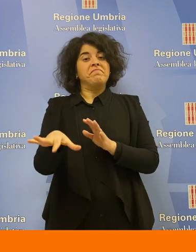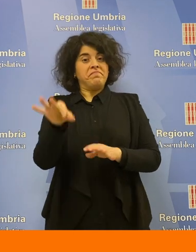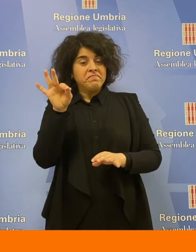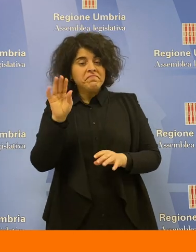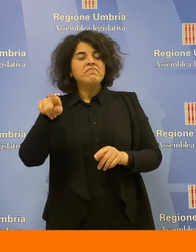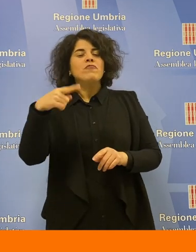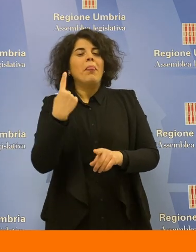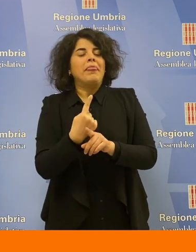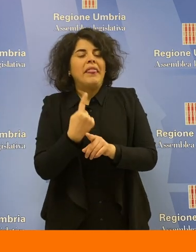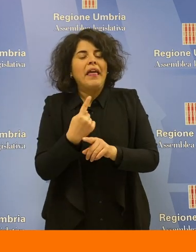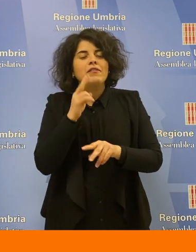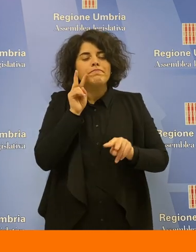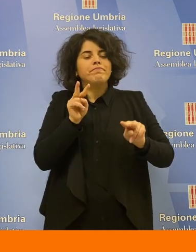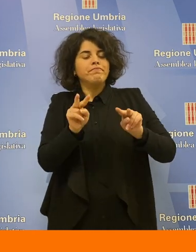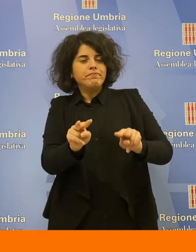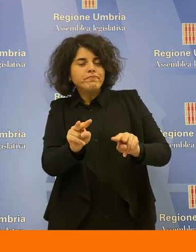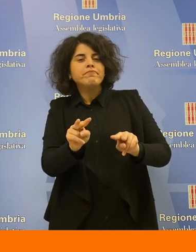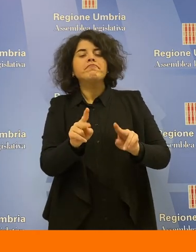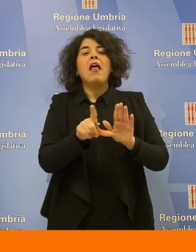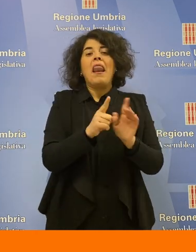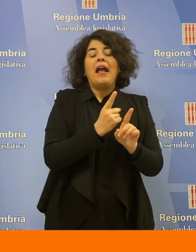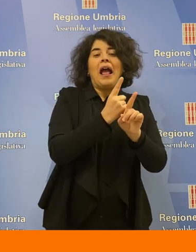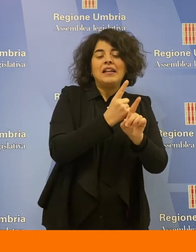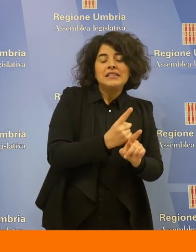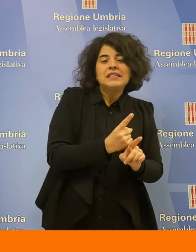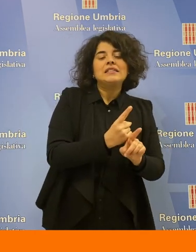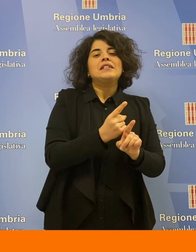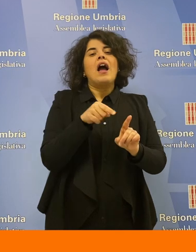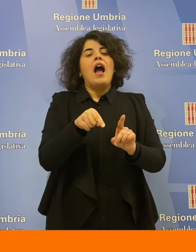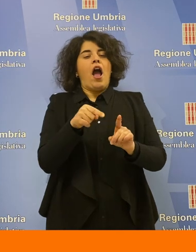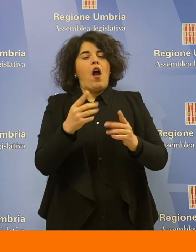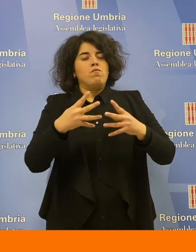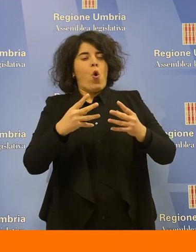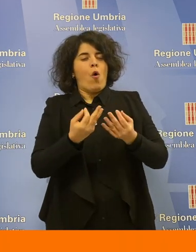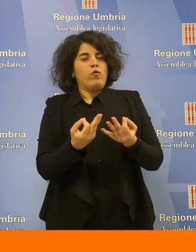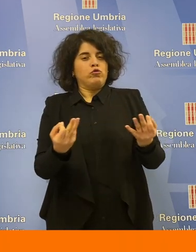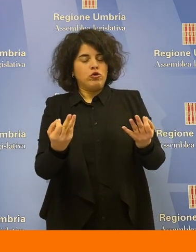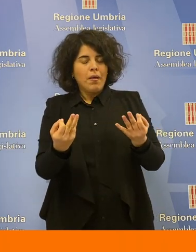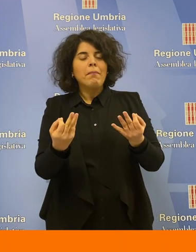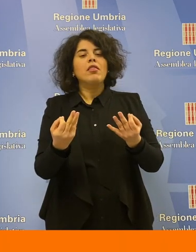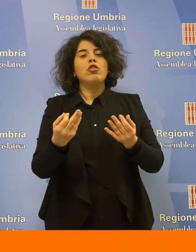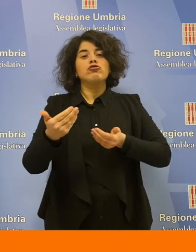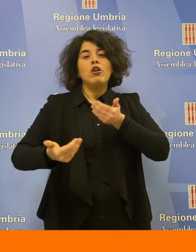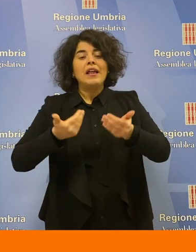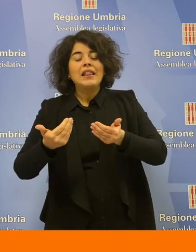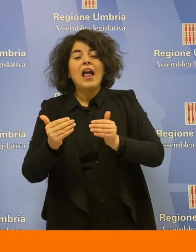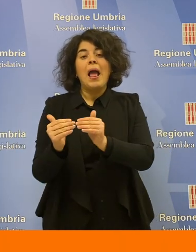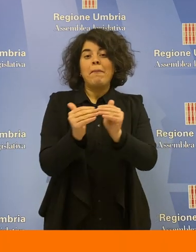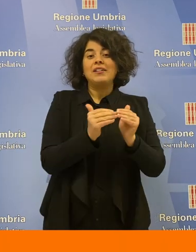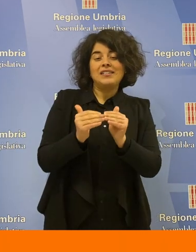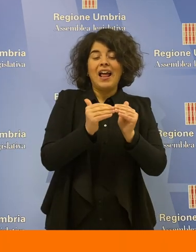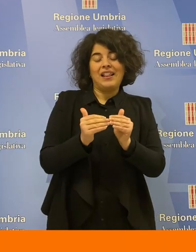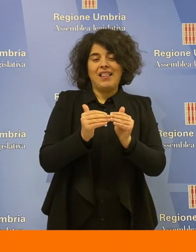legalità, il buon funzionamento, l'imparzialità, l'accelerità della macchina amministrativa regionale,